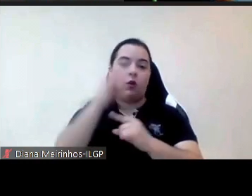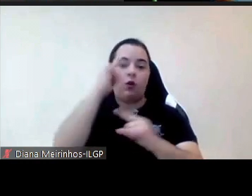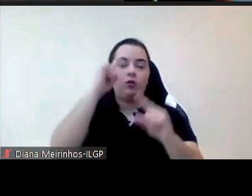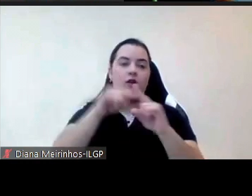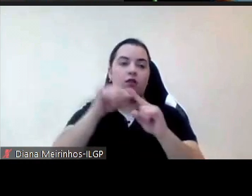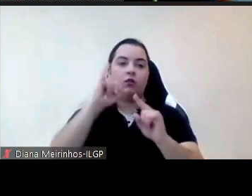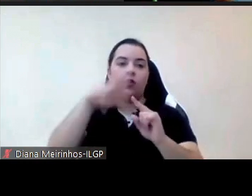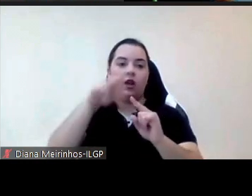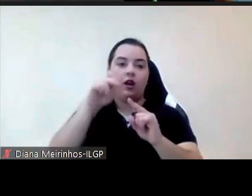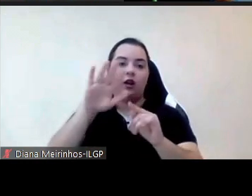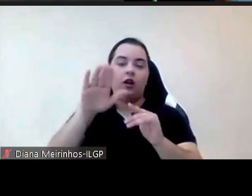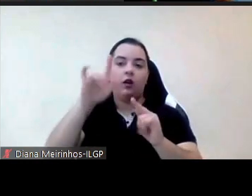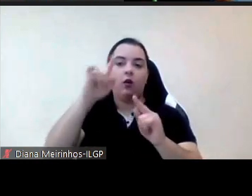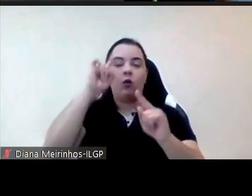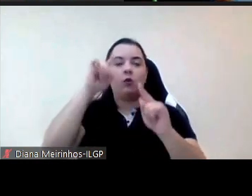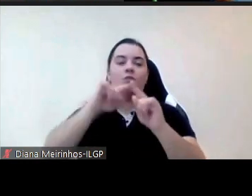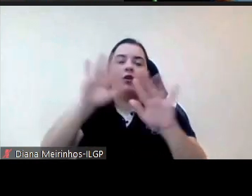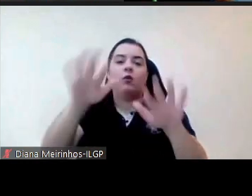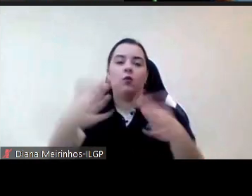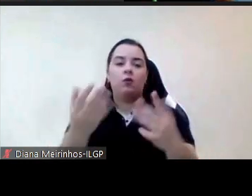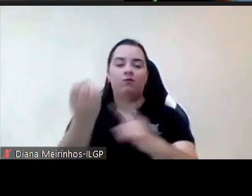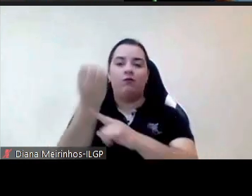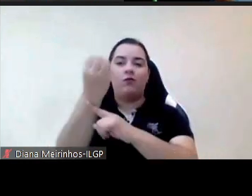também para dizer que